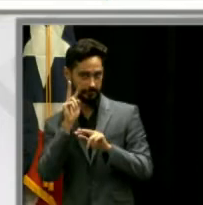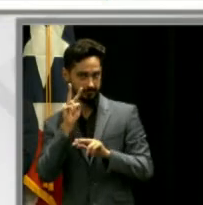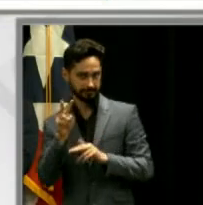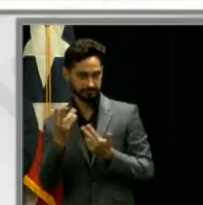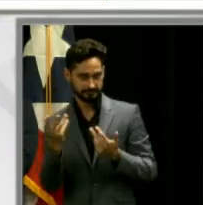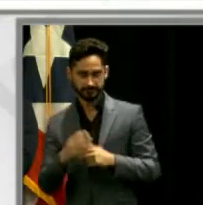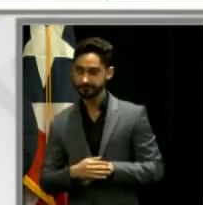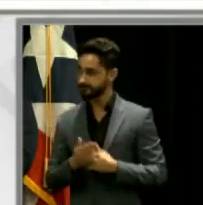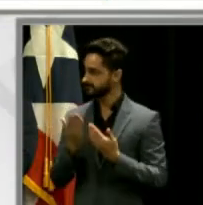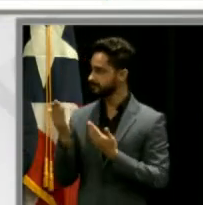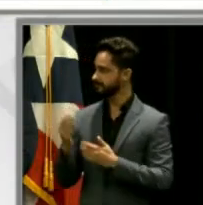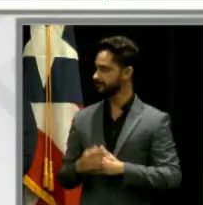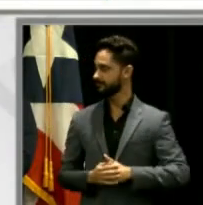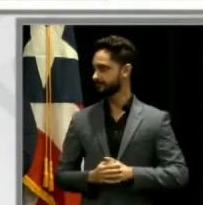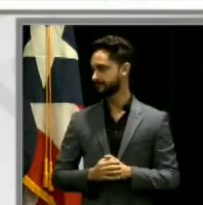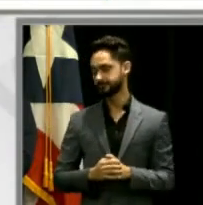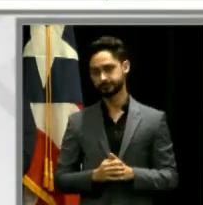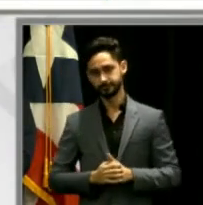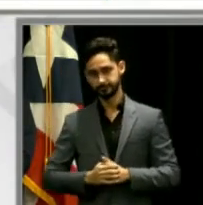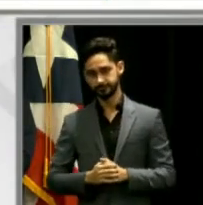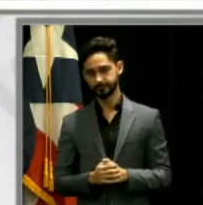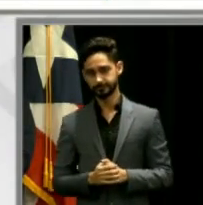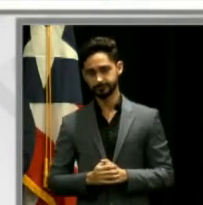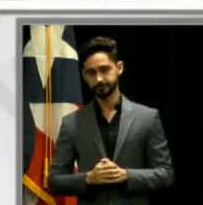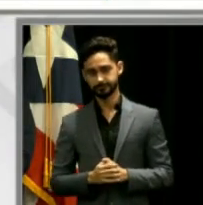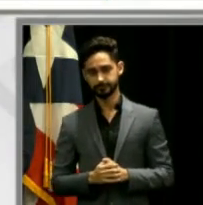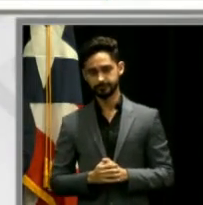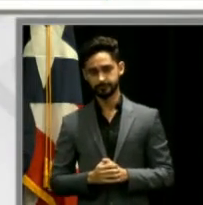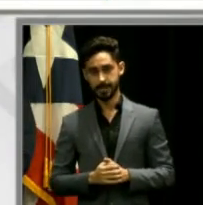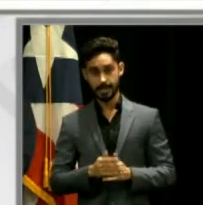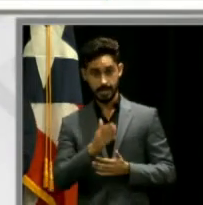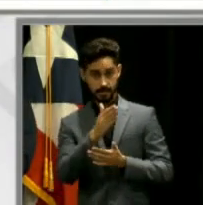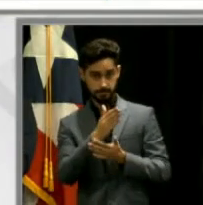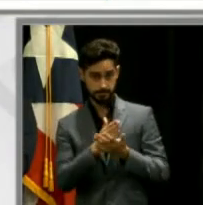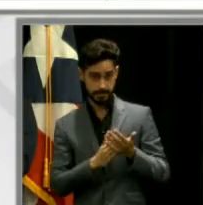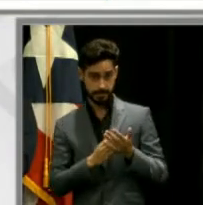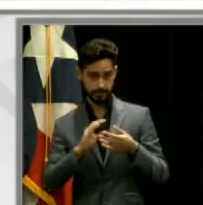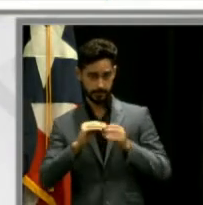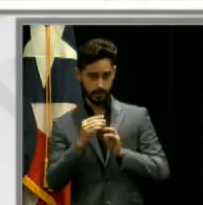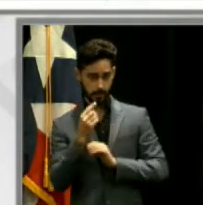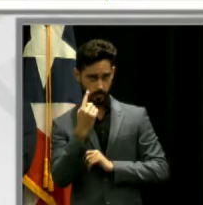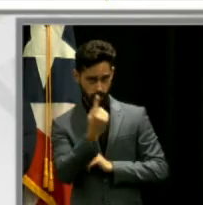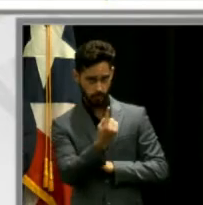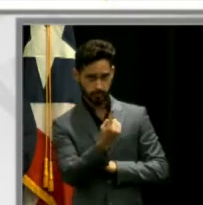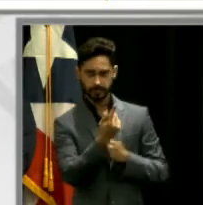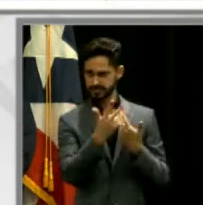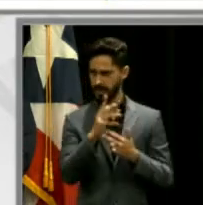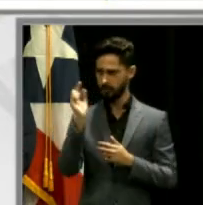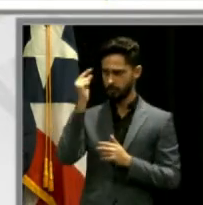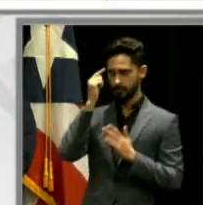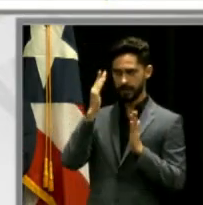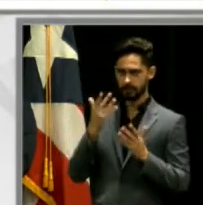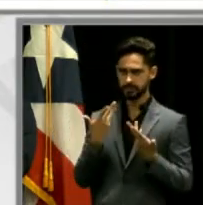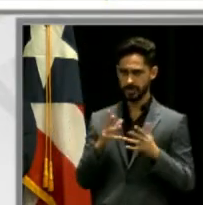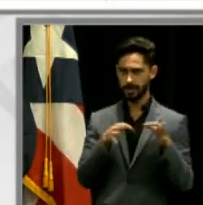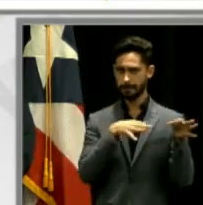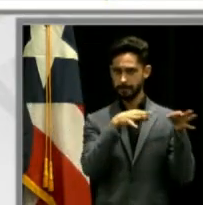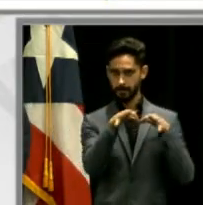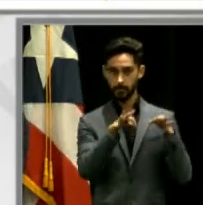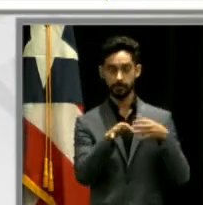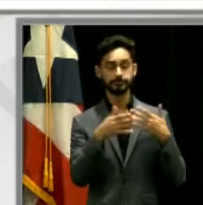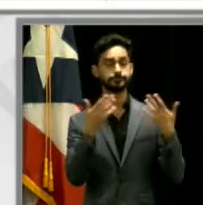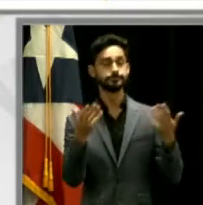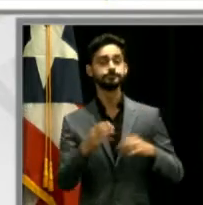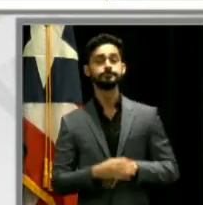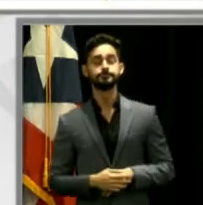Aquí tenemos, en la fase número 1, que había mencionado el gobernador anteriormente, va a incluir